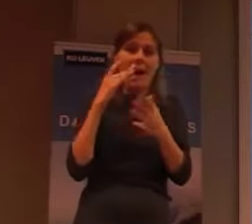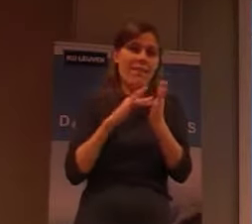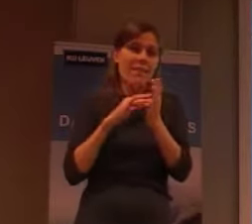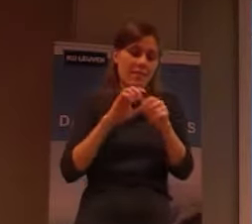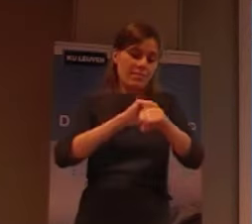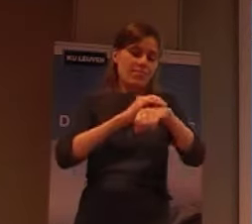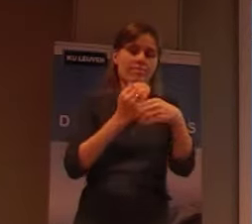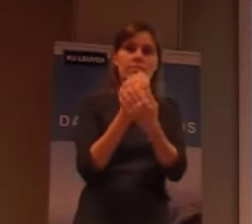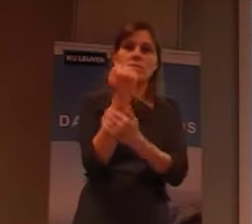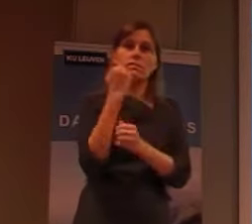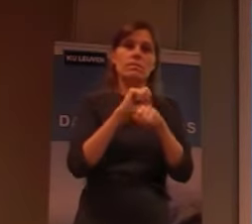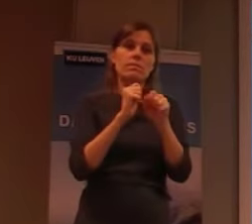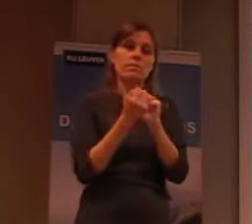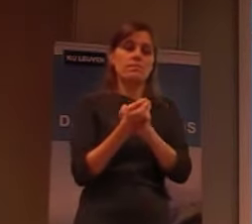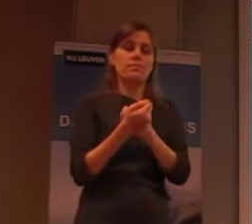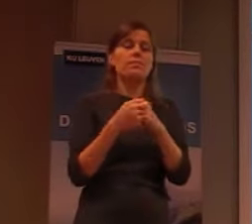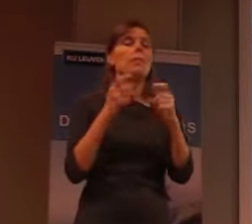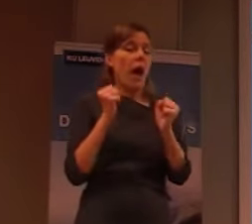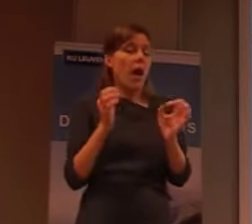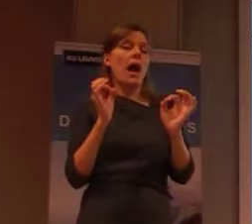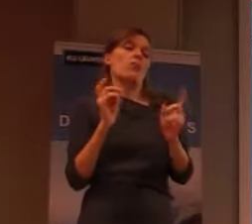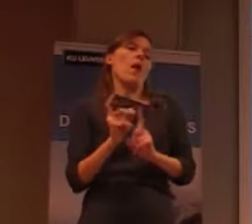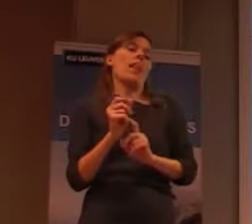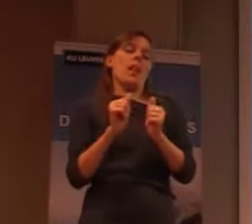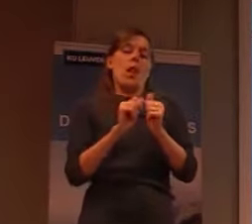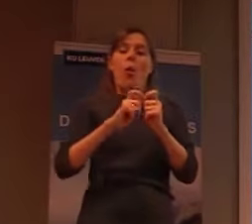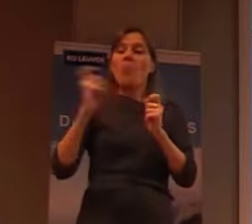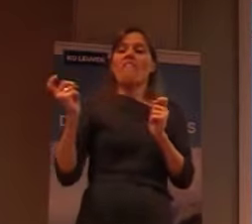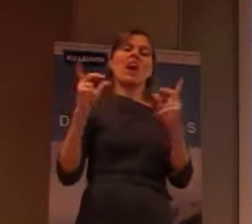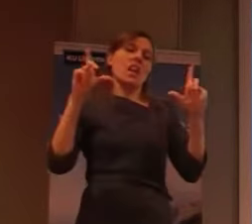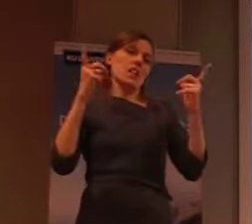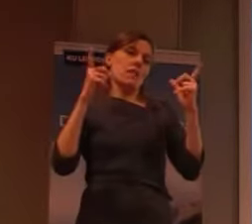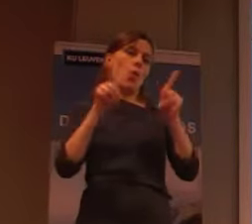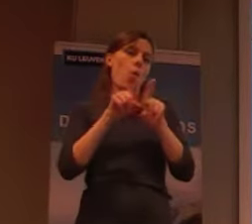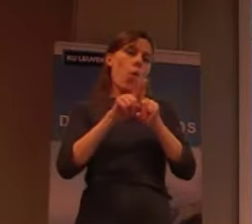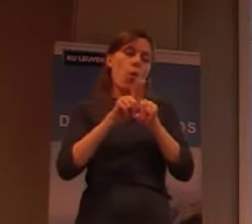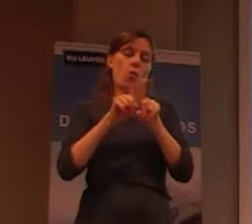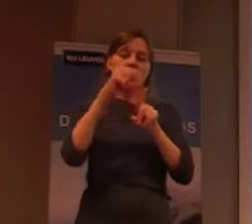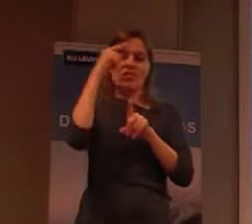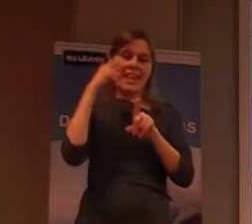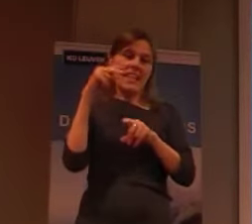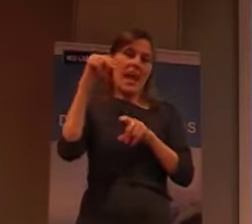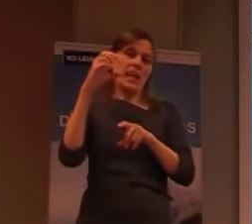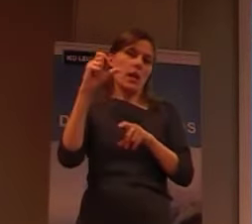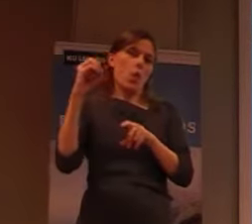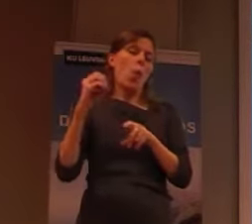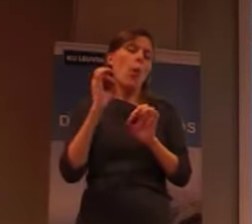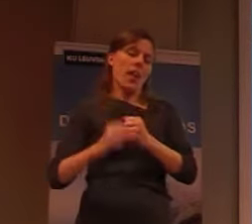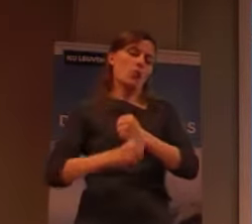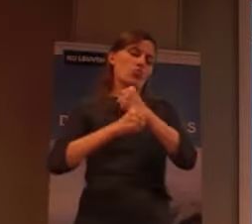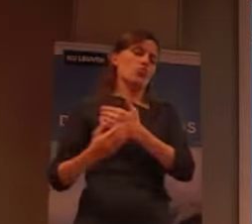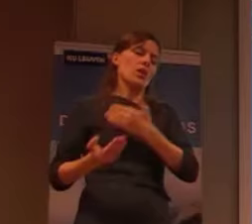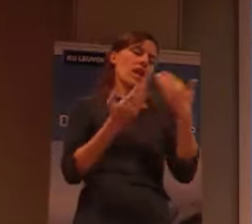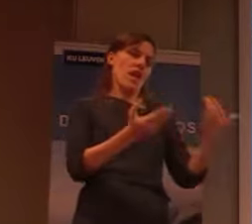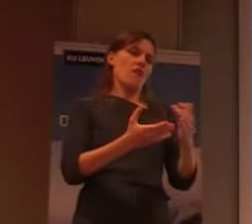en die ook wel wat assistentie kreeg van die Chinese NGO. En dus, je ziet,